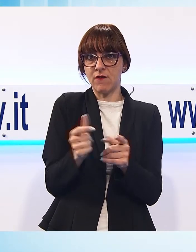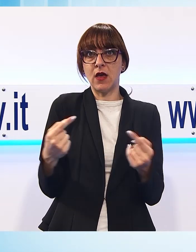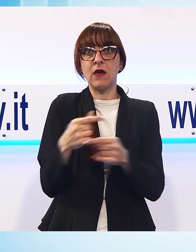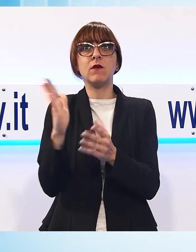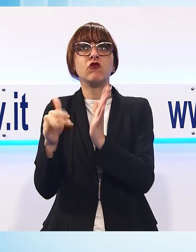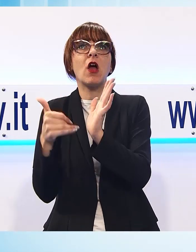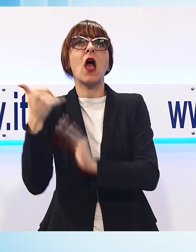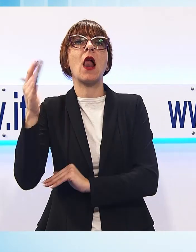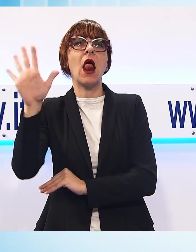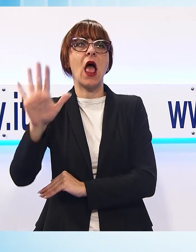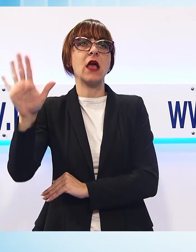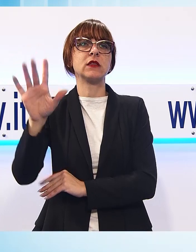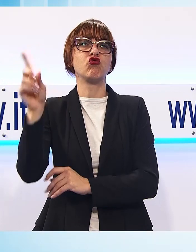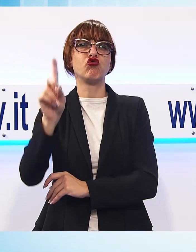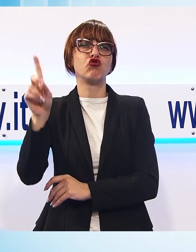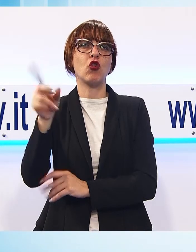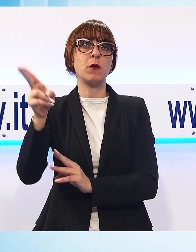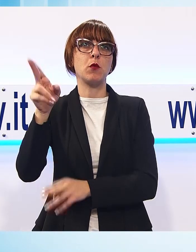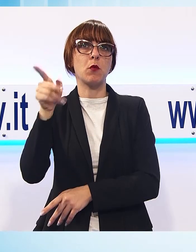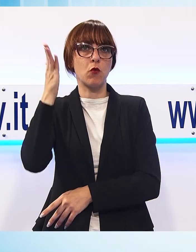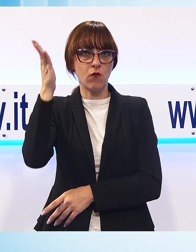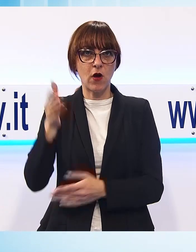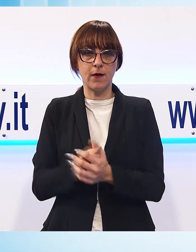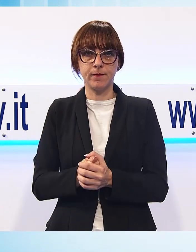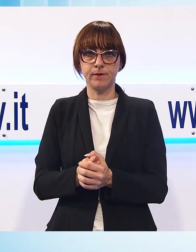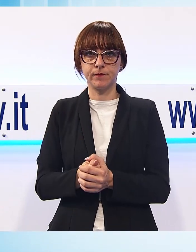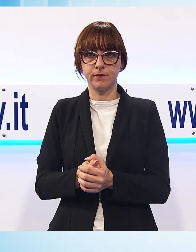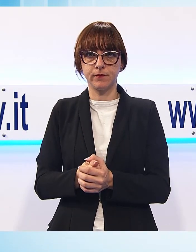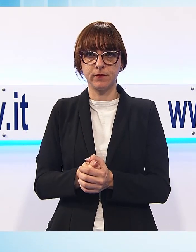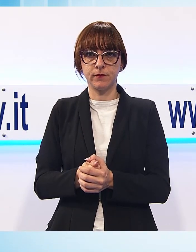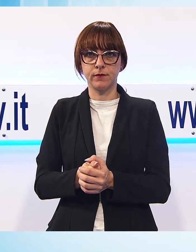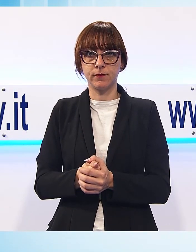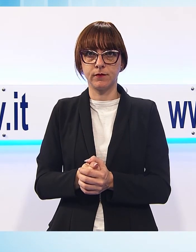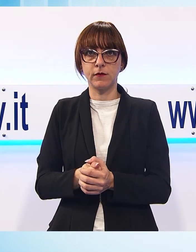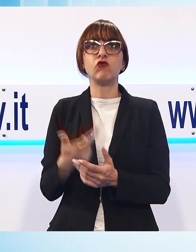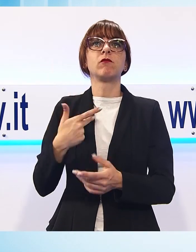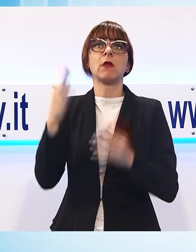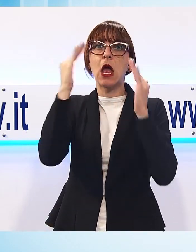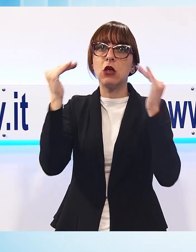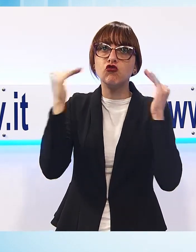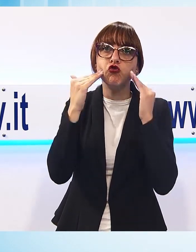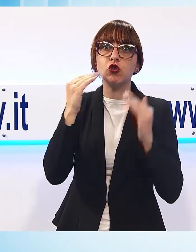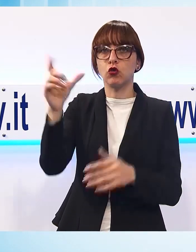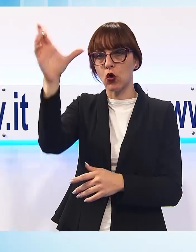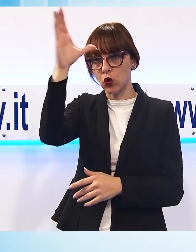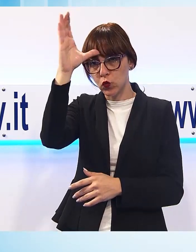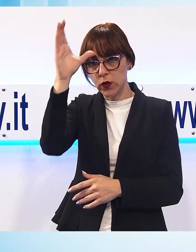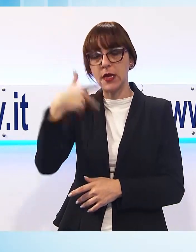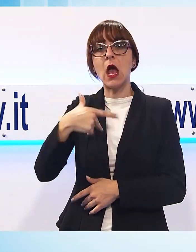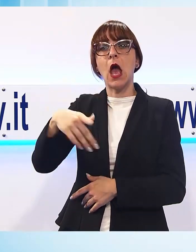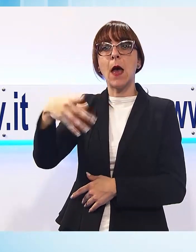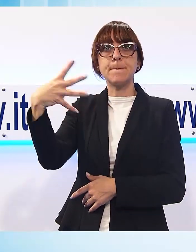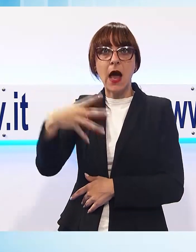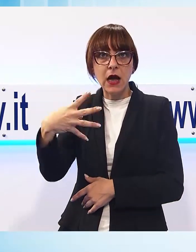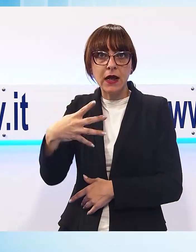Bisogna dire che si sono riaperti i mercati chiusi per la questione del terrorismo, se noi siamo all'Egitto, la Turchia, il Maghreb. Il centro medio è